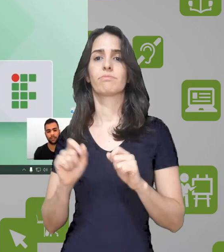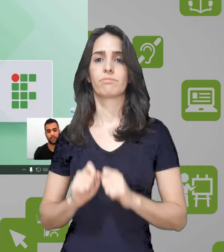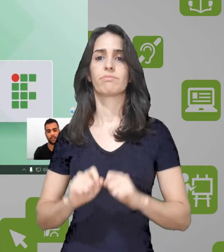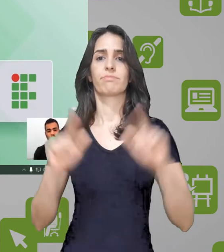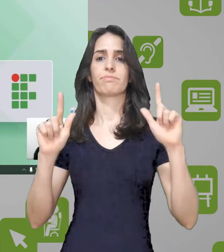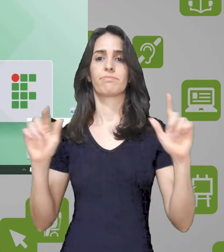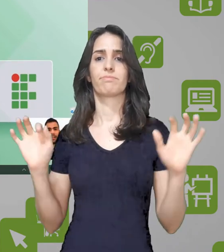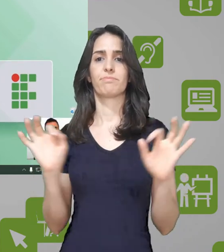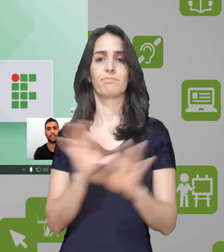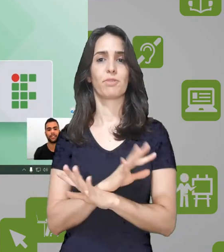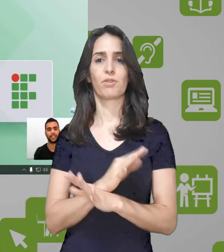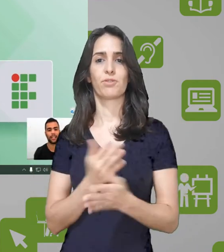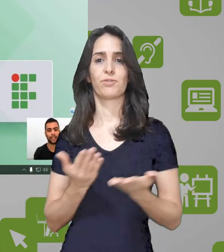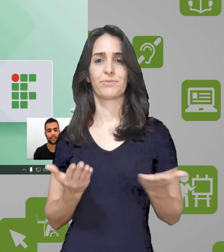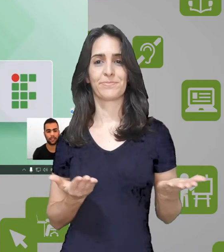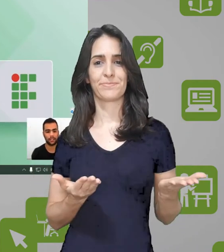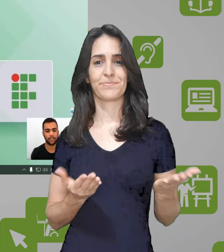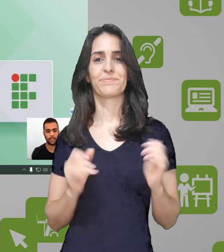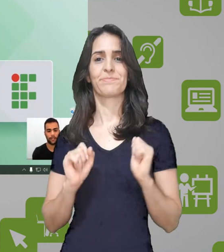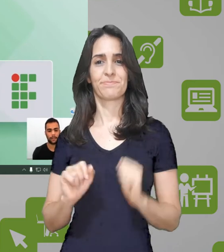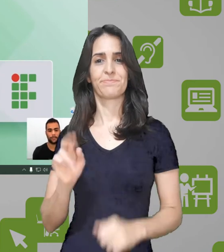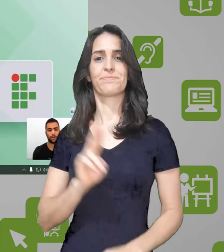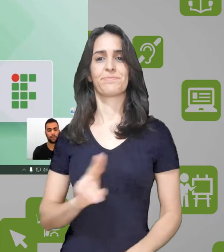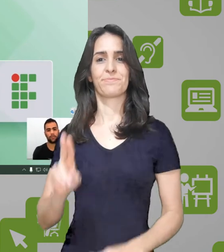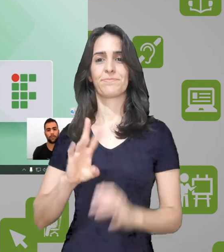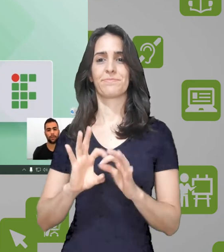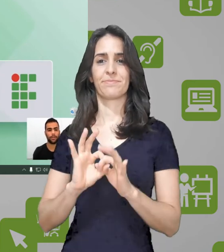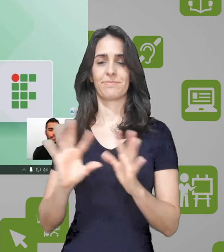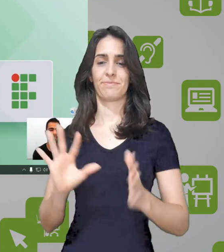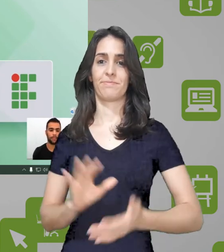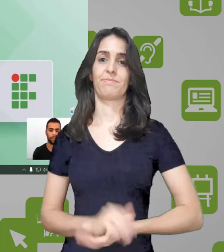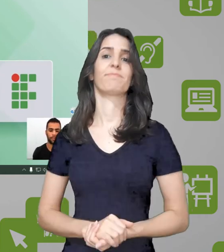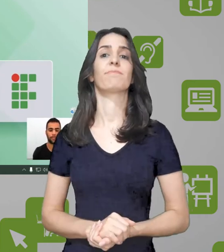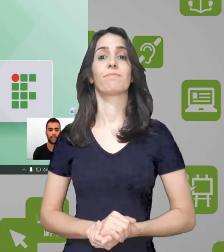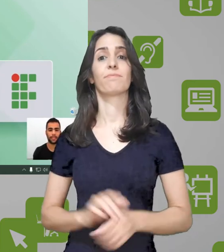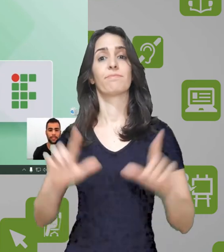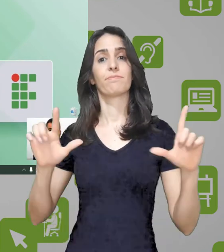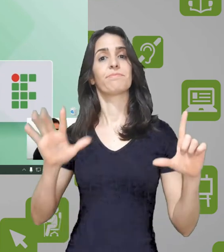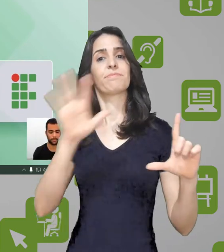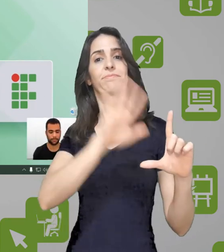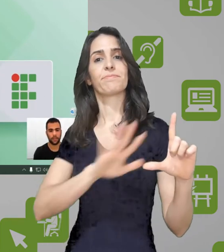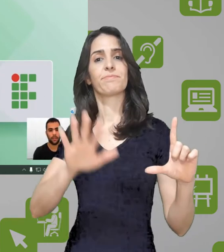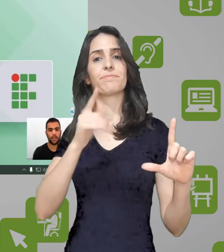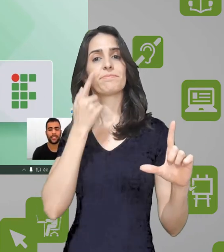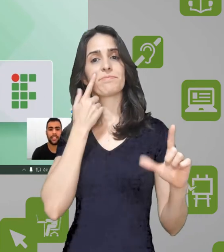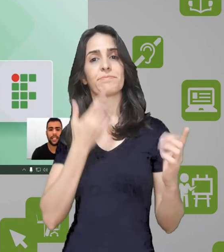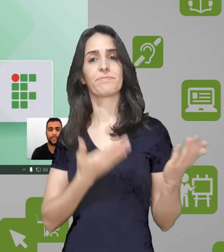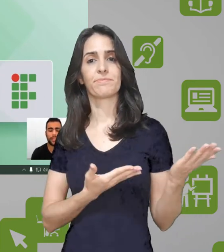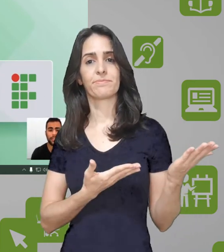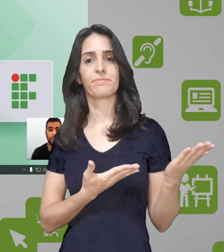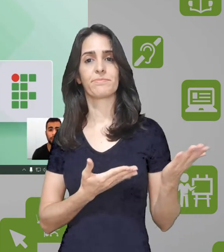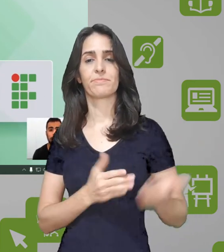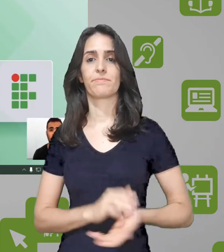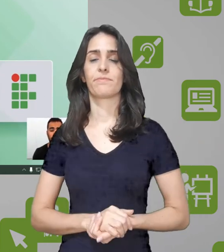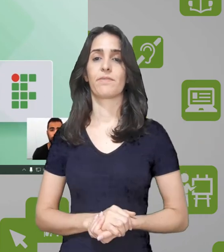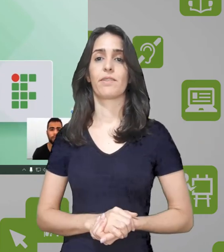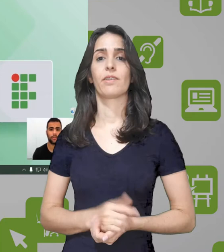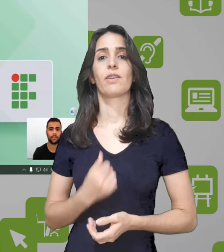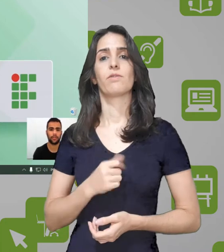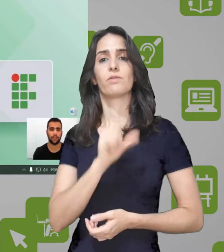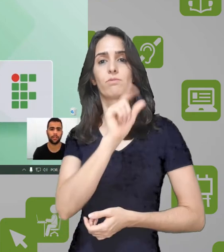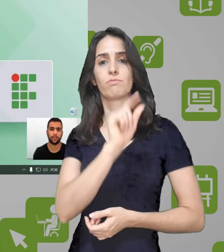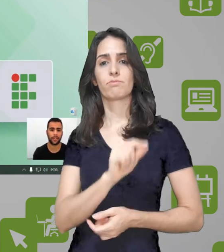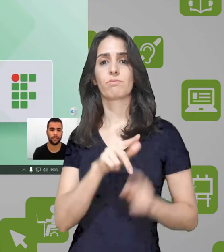trabalho e clicar em Instalar. Pronto, o programa já está pronto para a execução. Essa é a interface inicial do